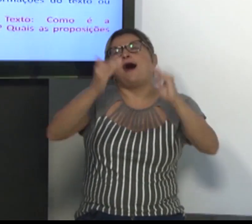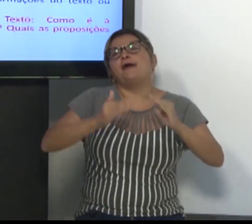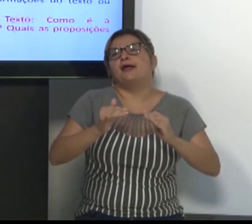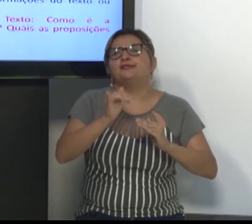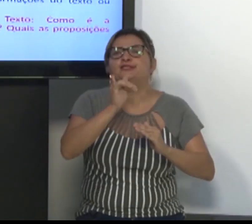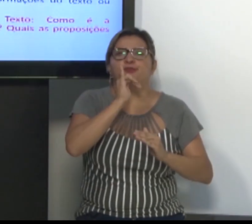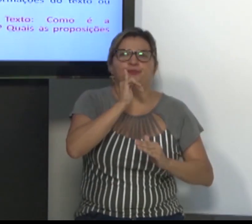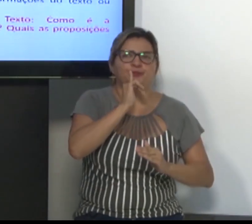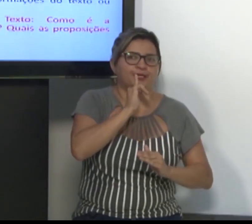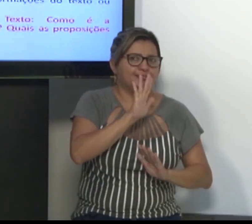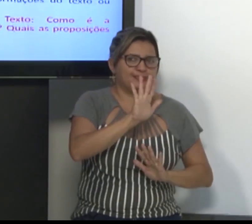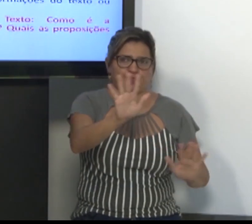Um exemplo.